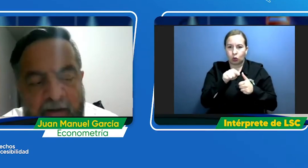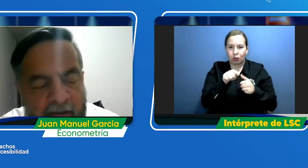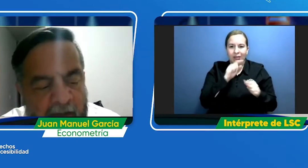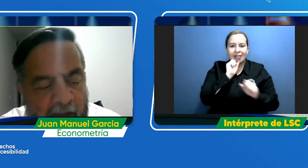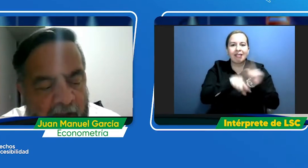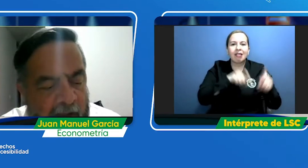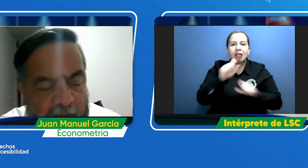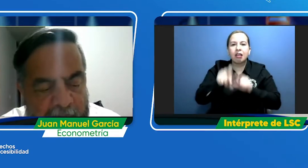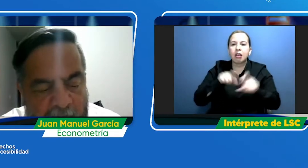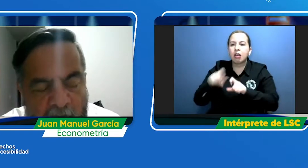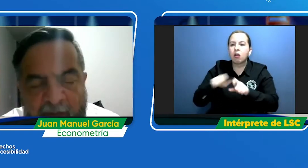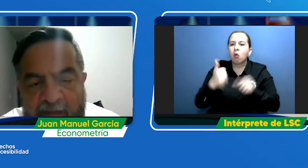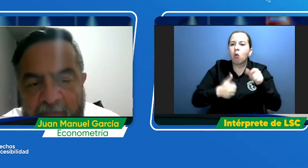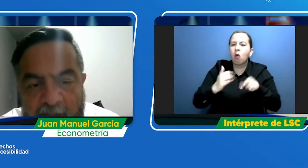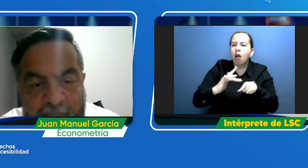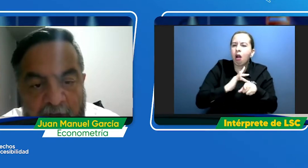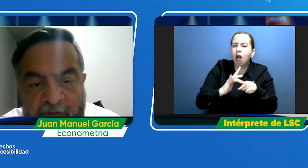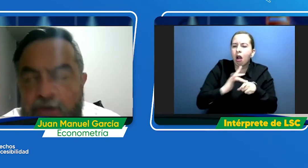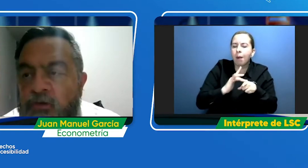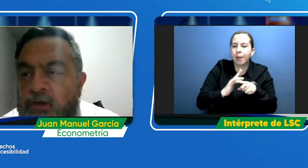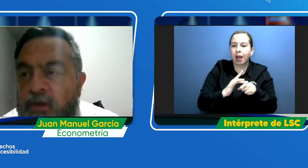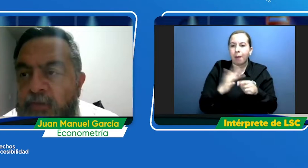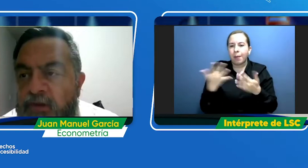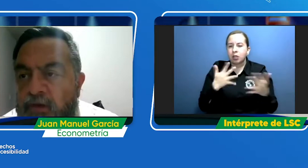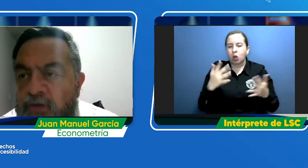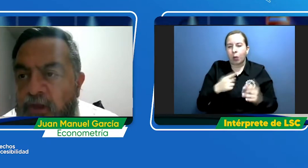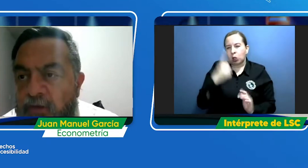a poco más de mil personas con discapacidad auditiva